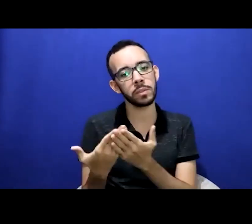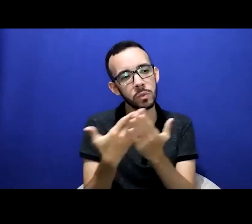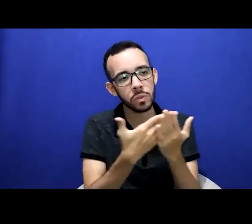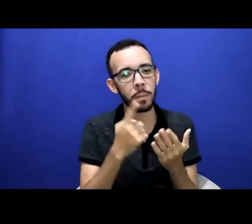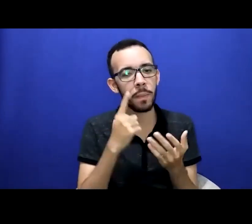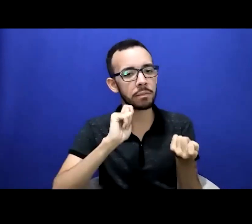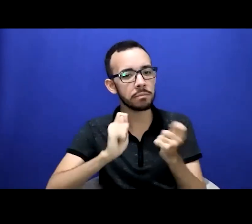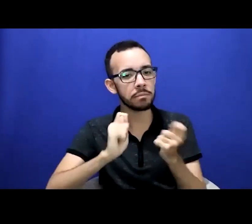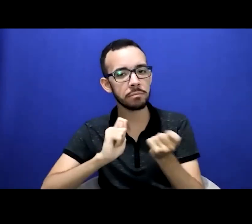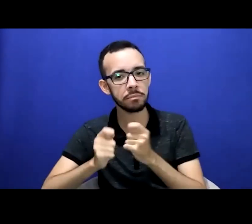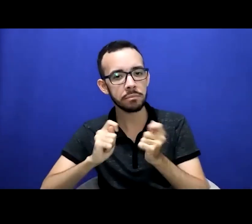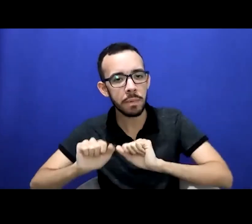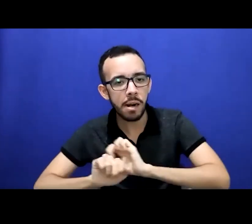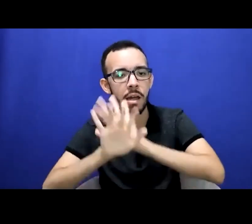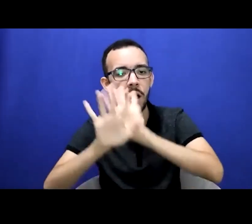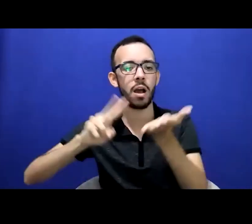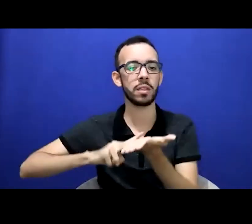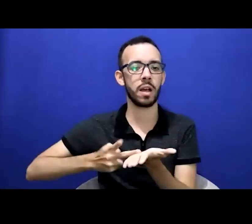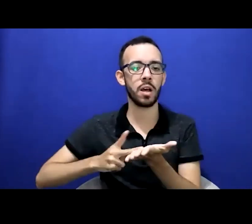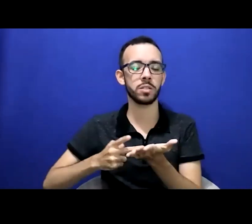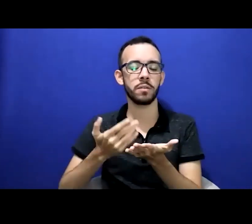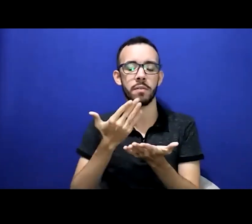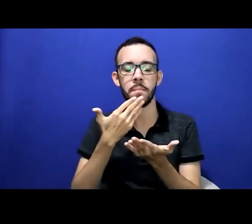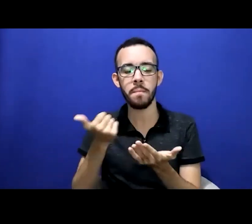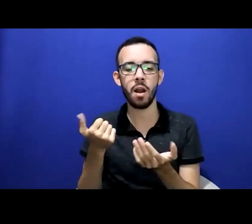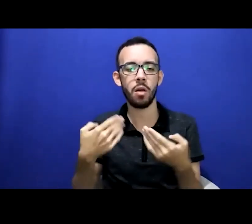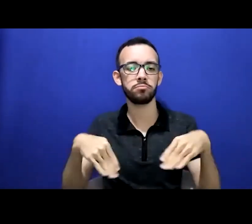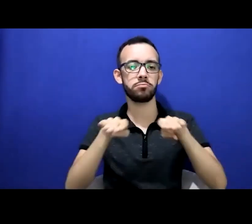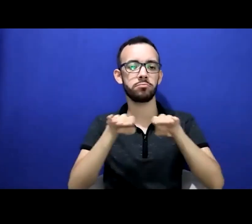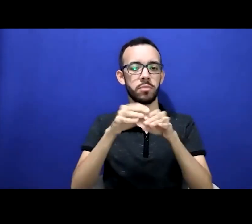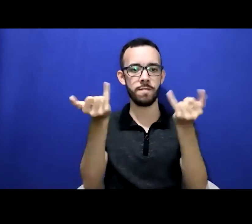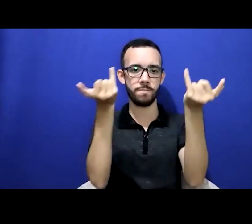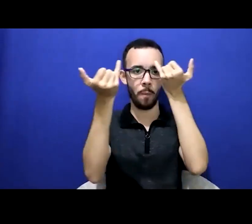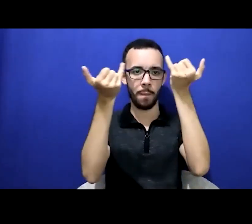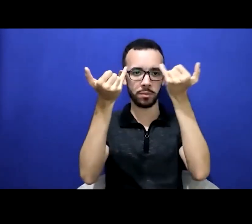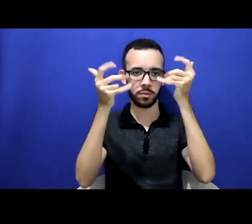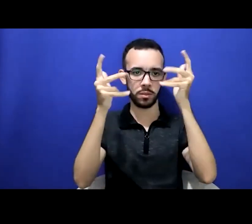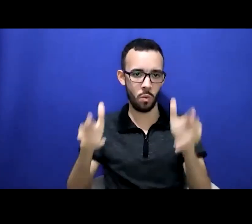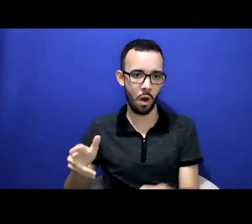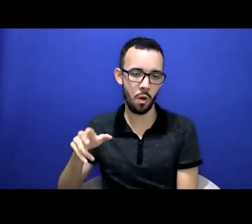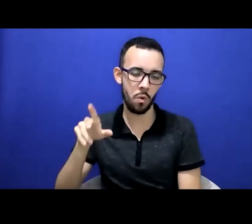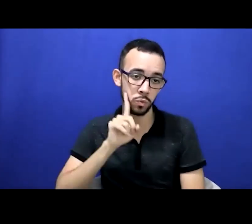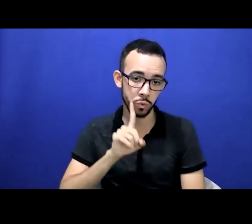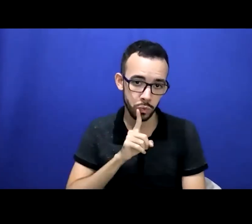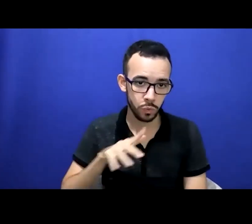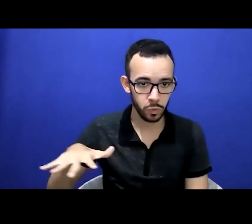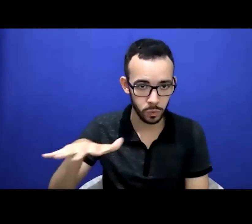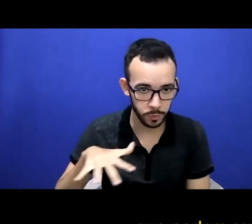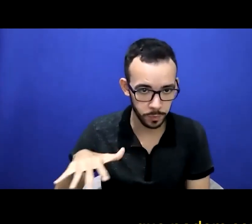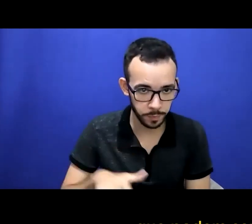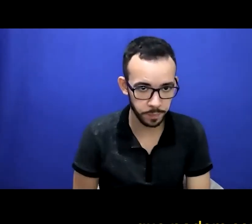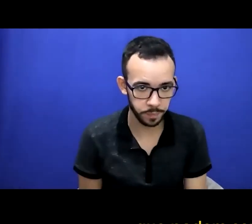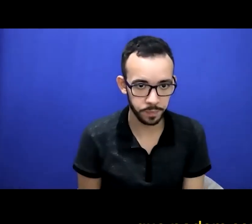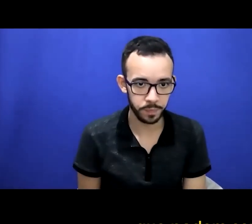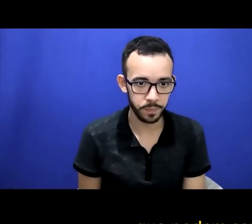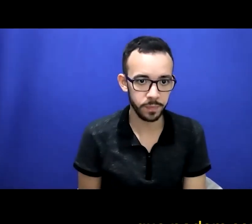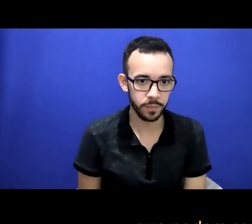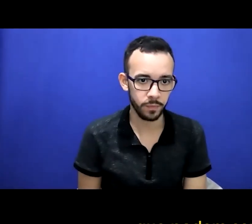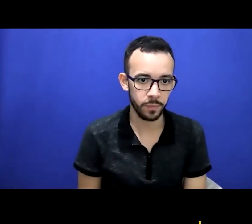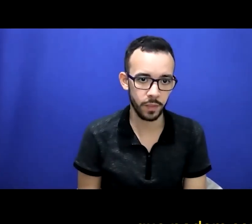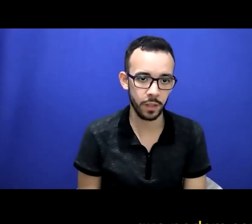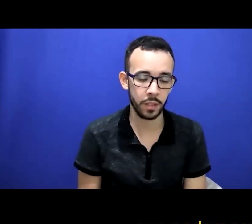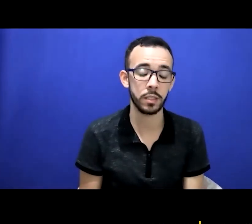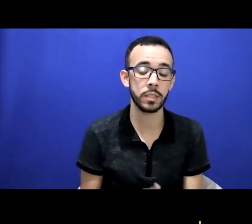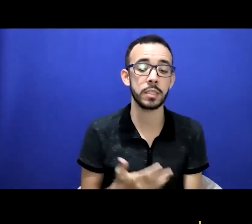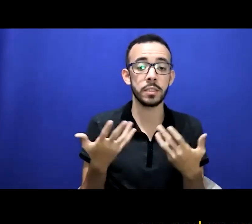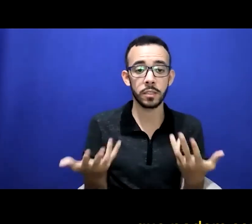existem questões mais profundas e mais fortes que envolvem questões culturais que podem ser passadas